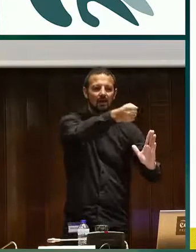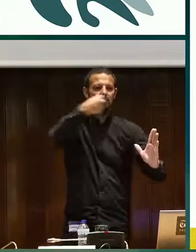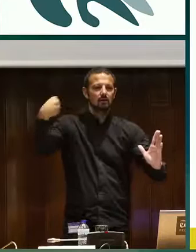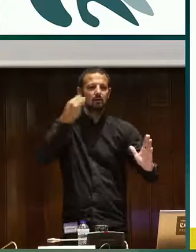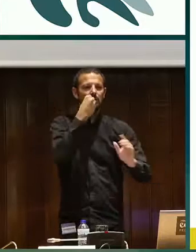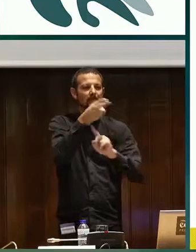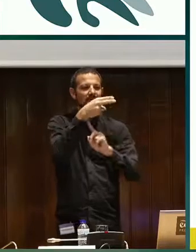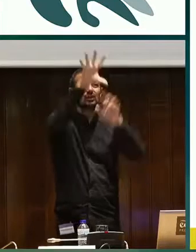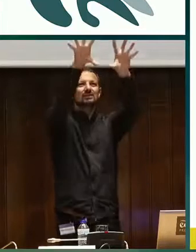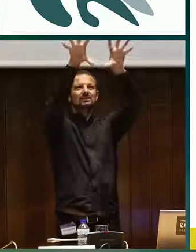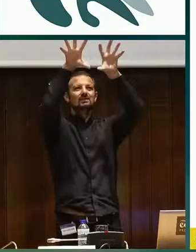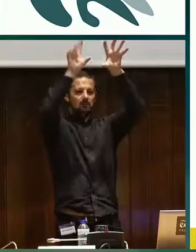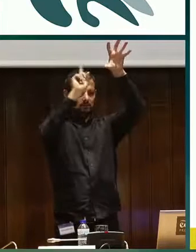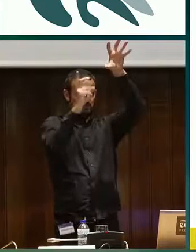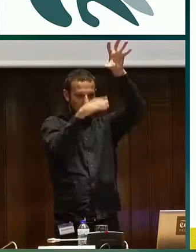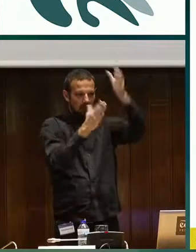¿Qué hemos aprendido?